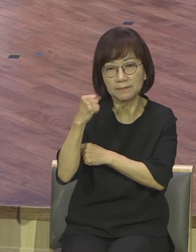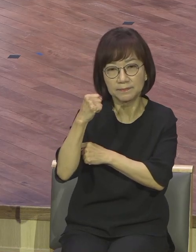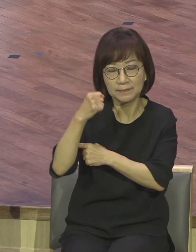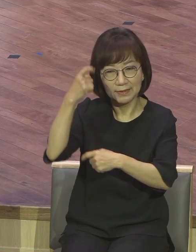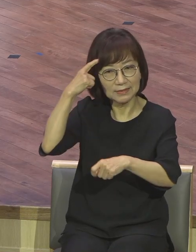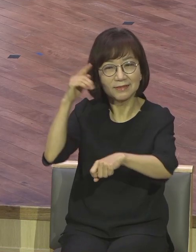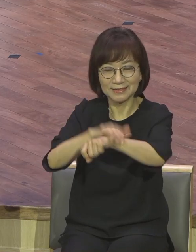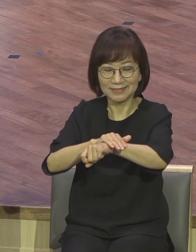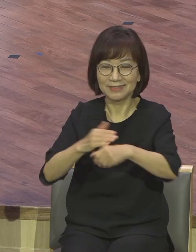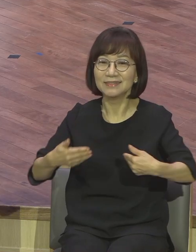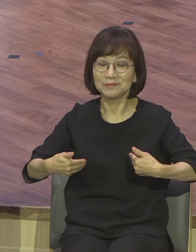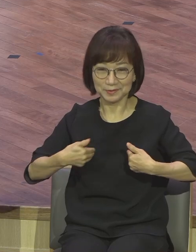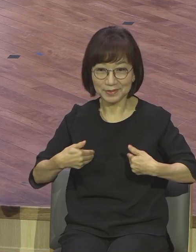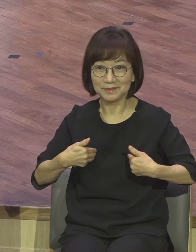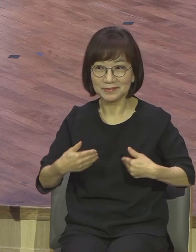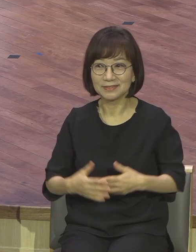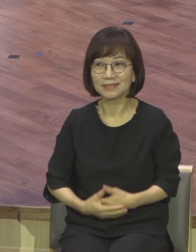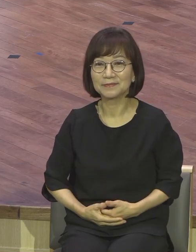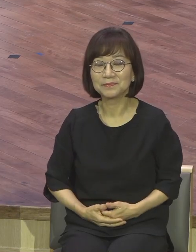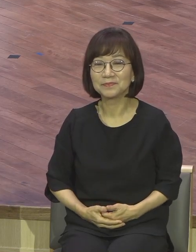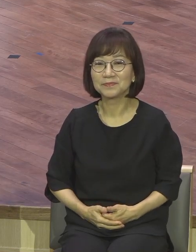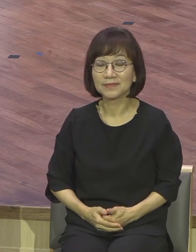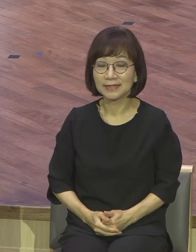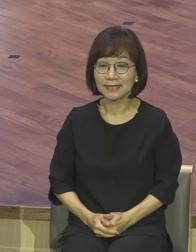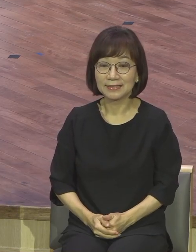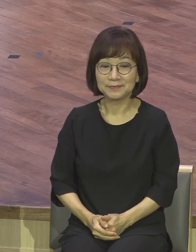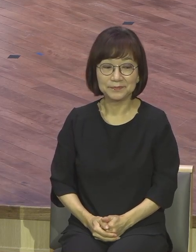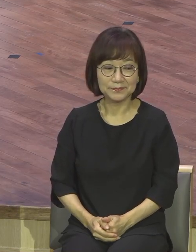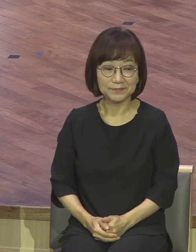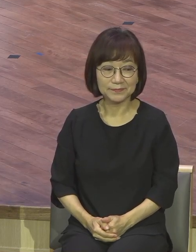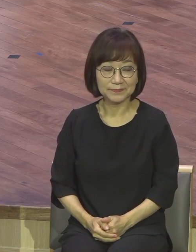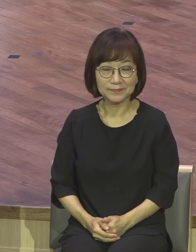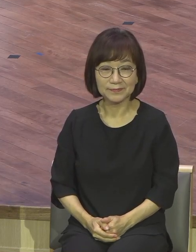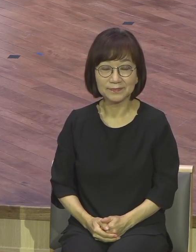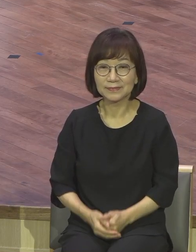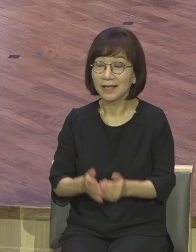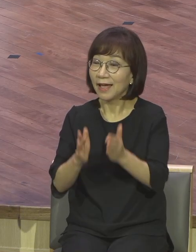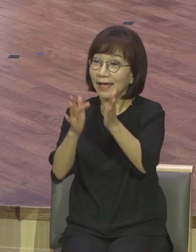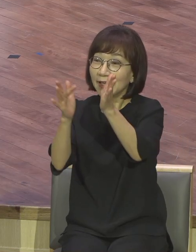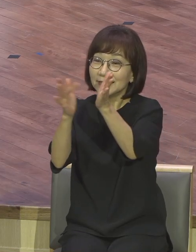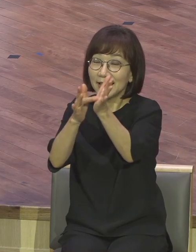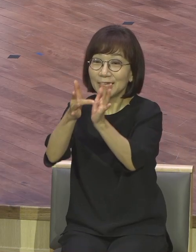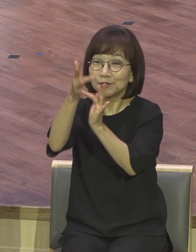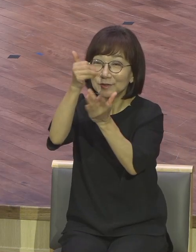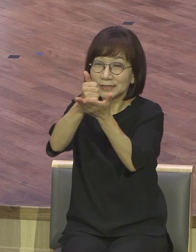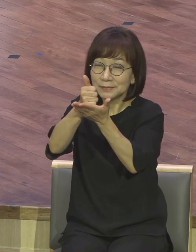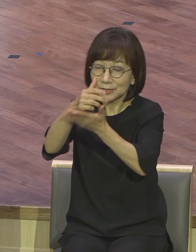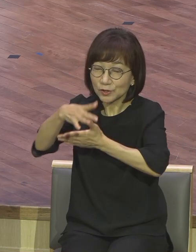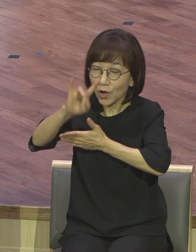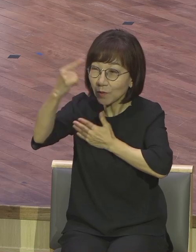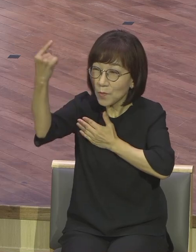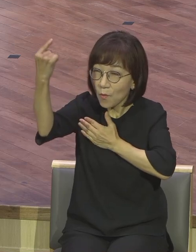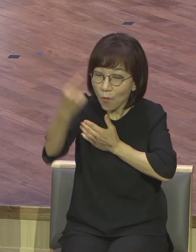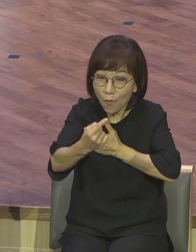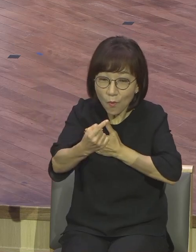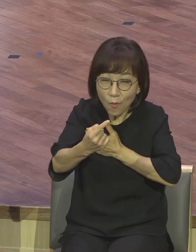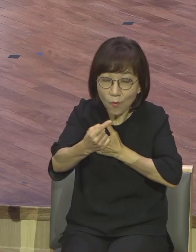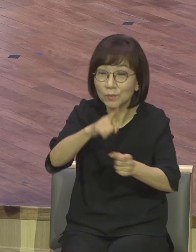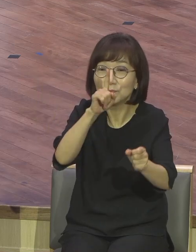예수님께서 재림하셨을 때는 인류를 구원하시기 위해서 오시지만 초림하실 때는